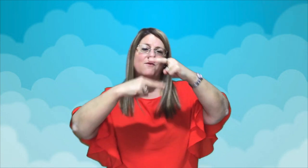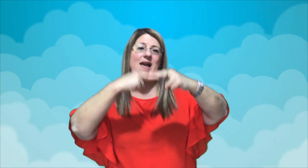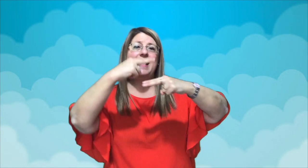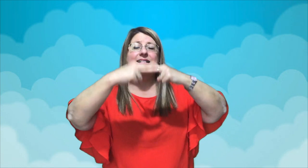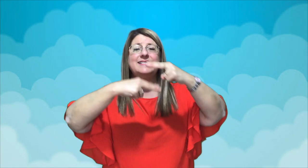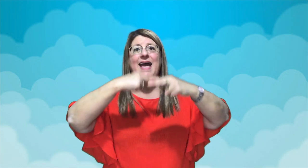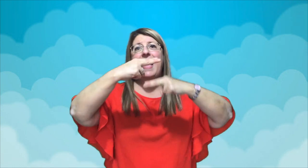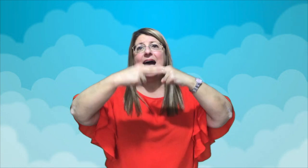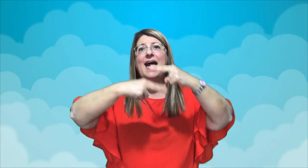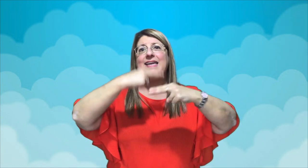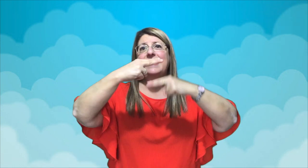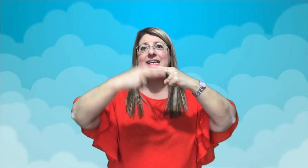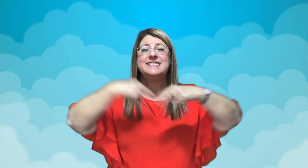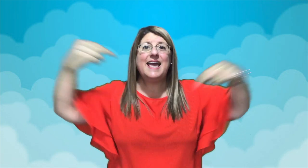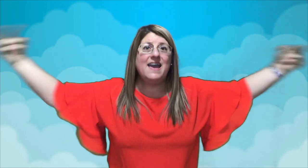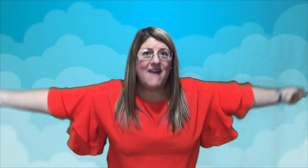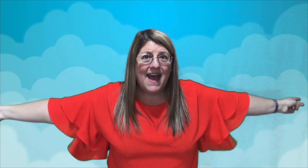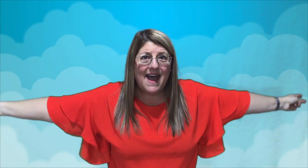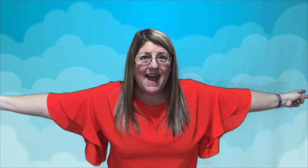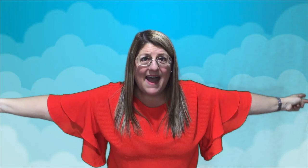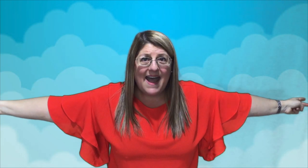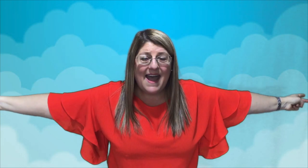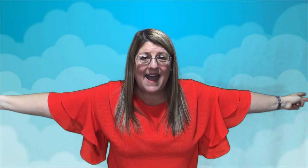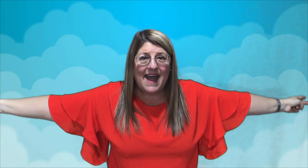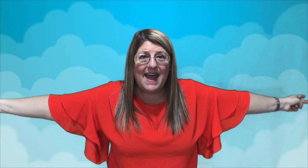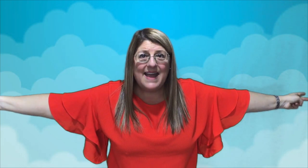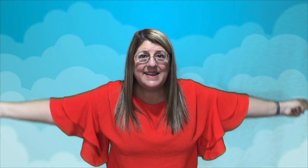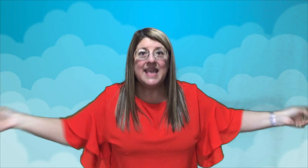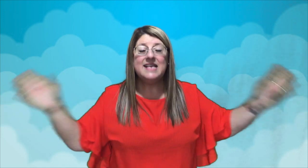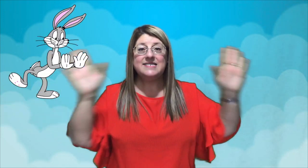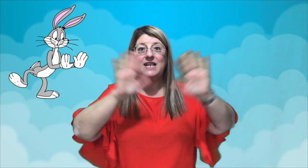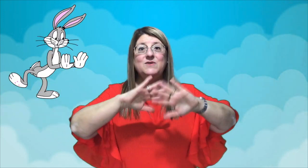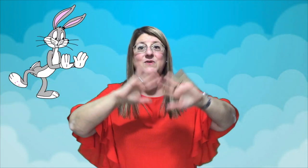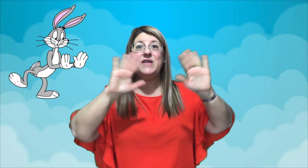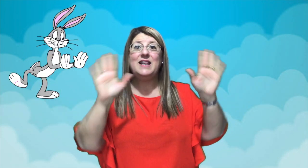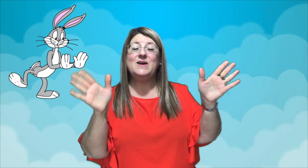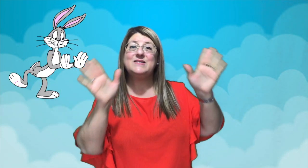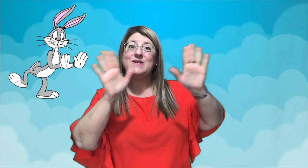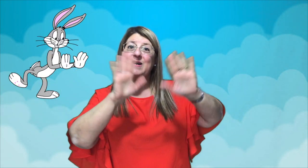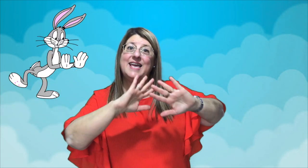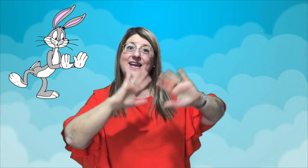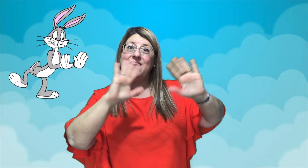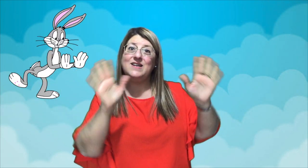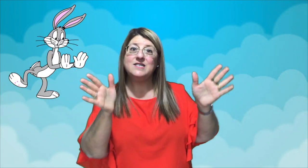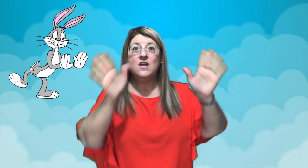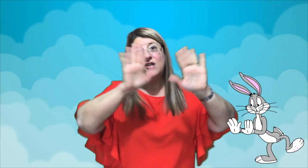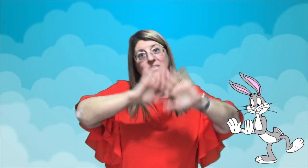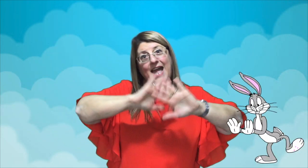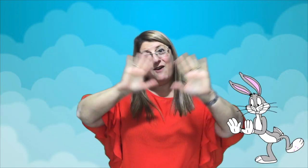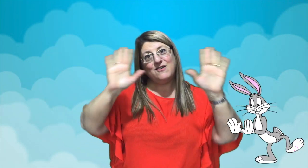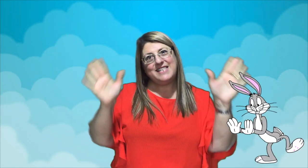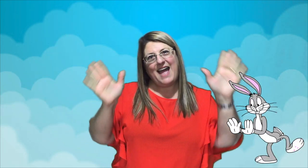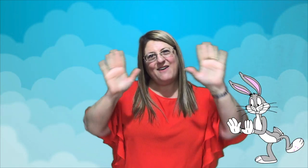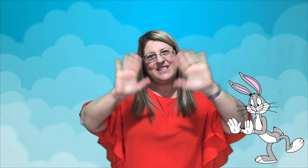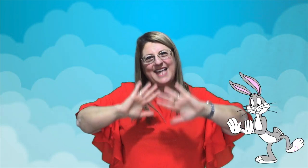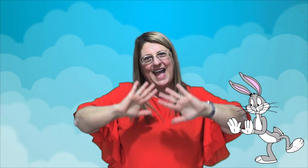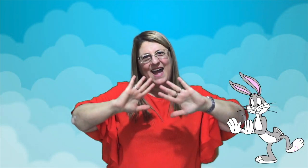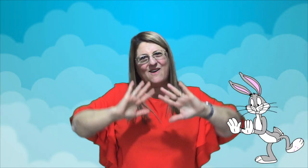vuelta y se van Saludan los conejos, chau, chau, chau